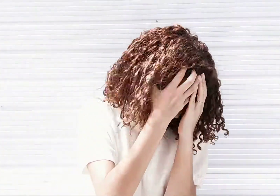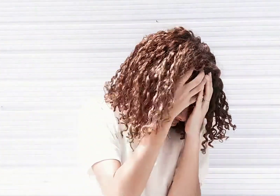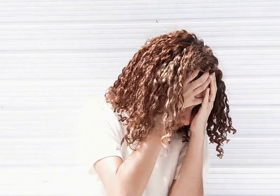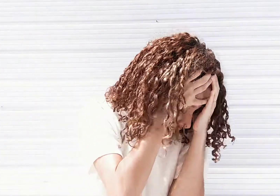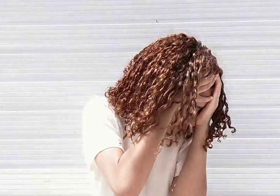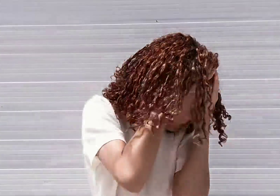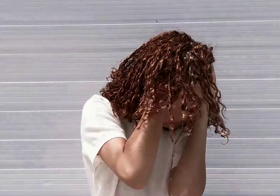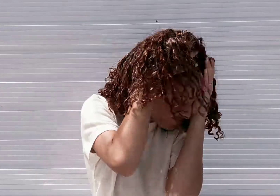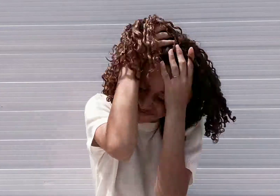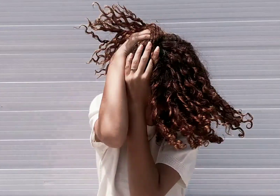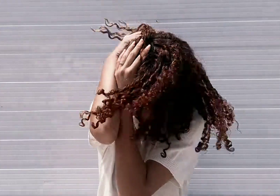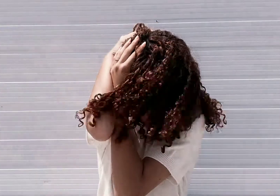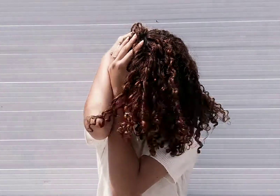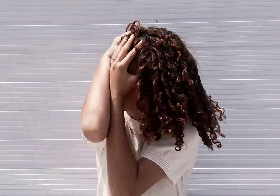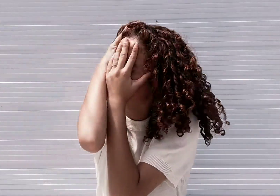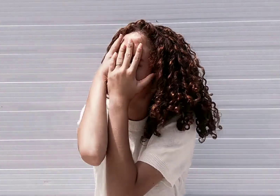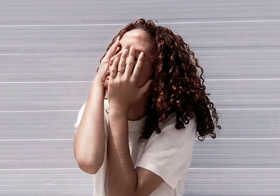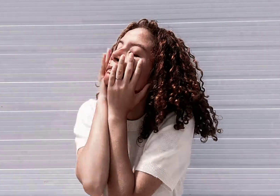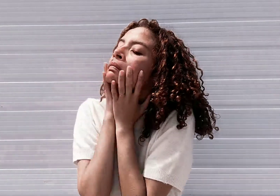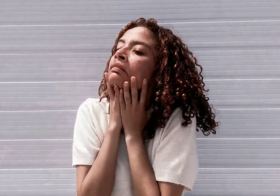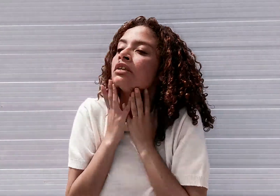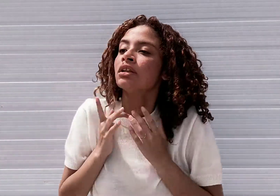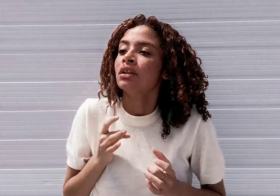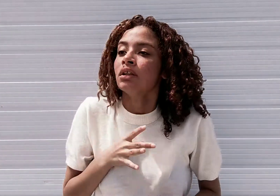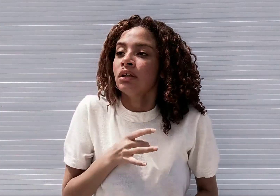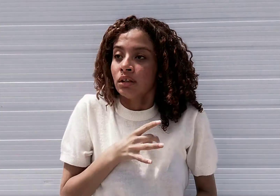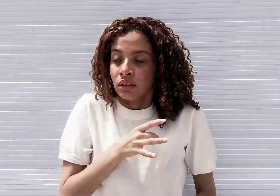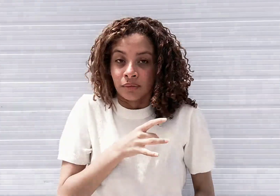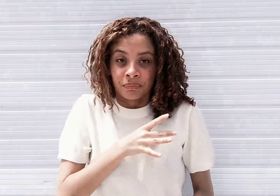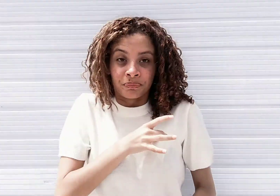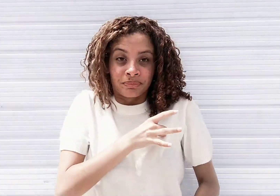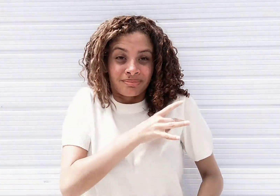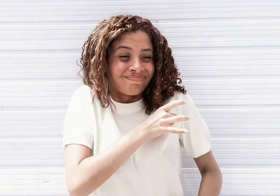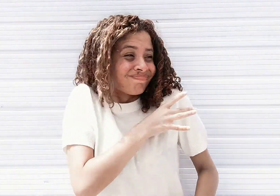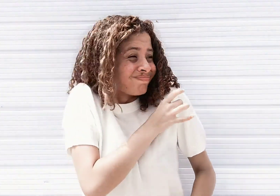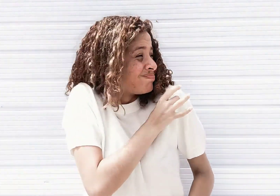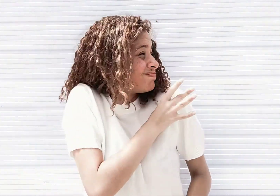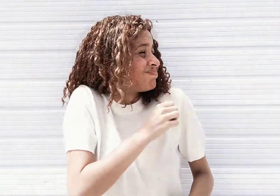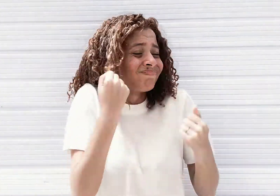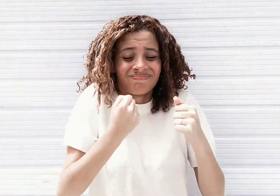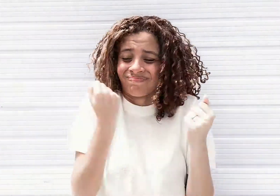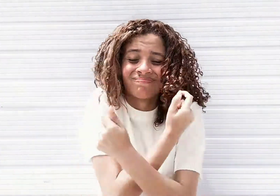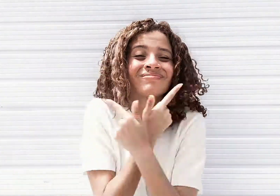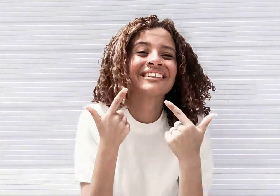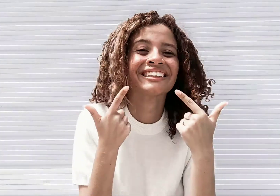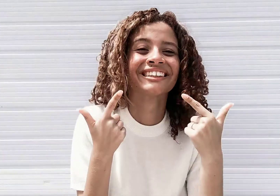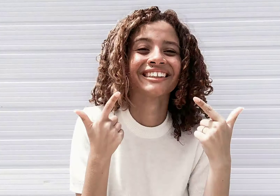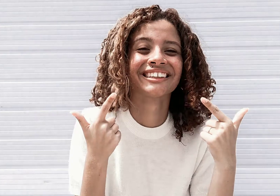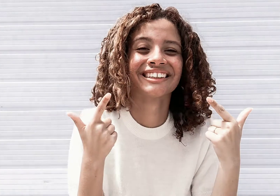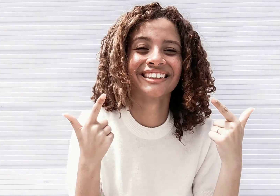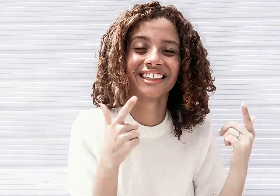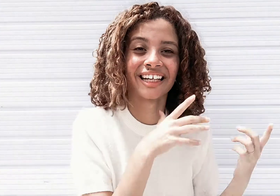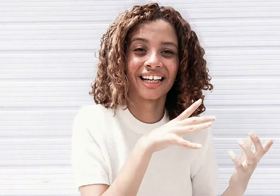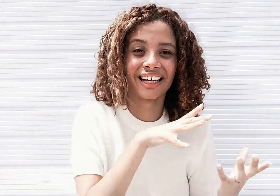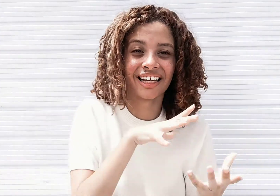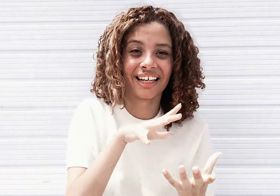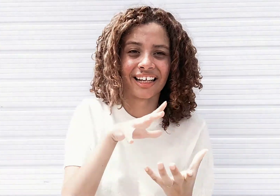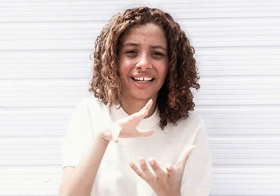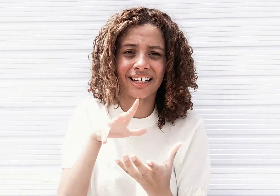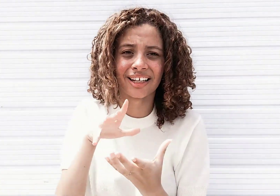tonelada Eu devia sorrir mais, abraçar meus pais,